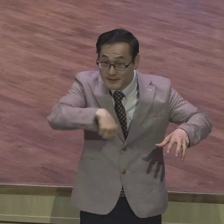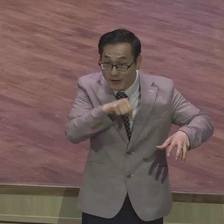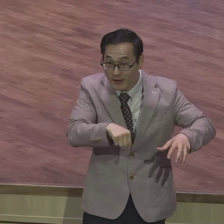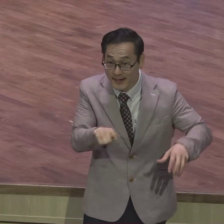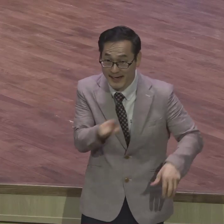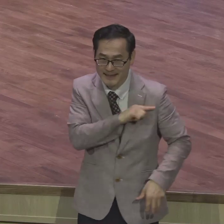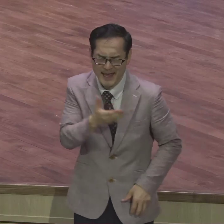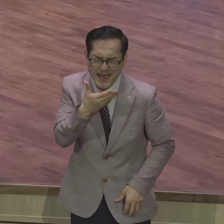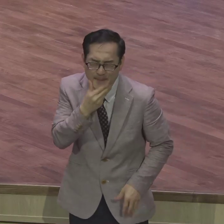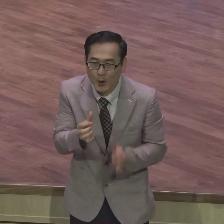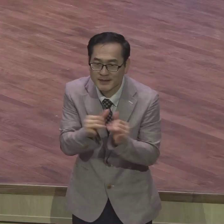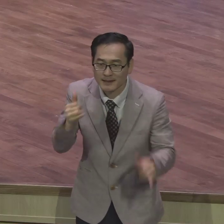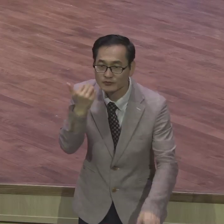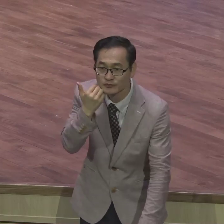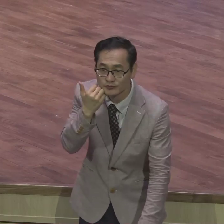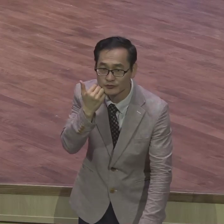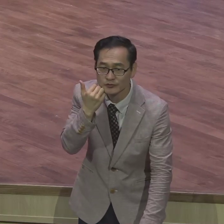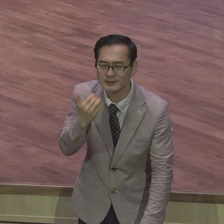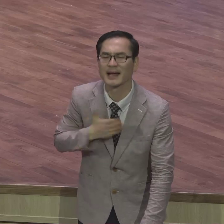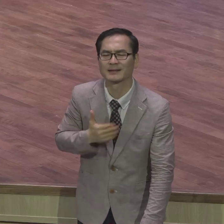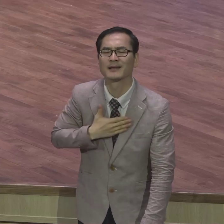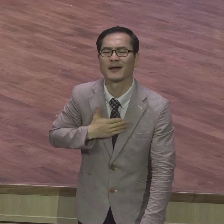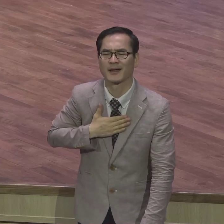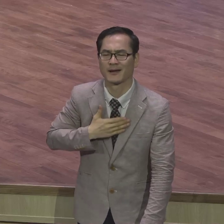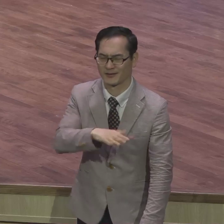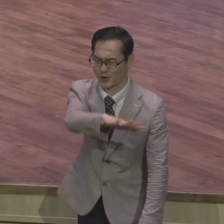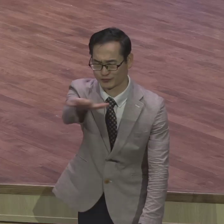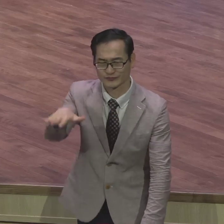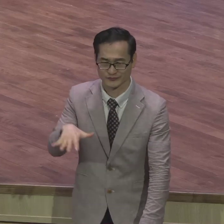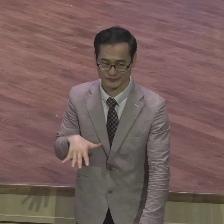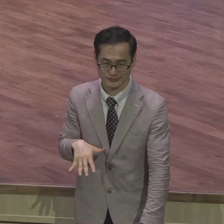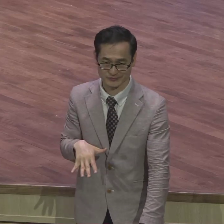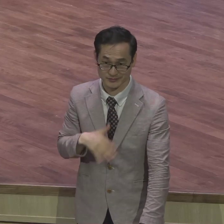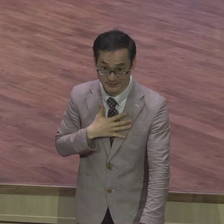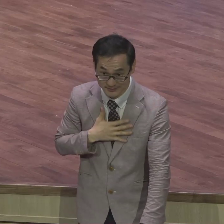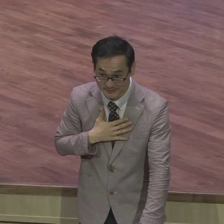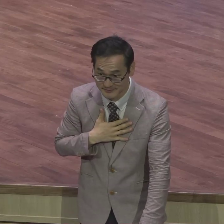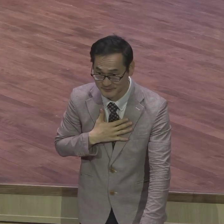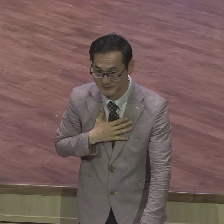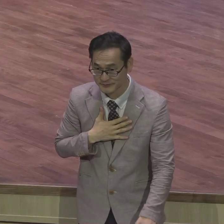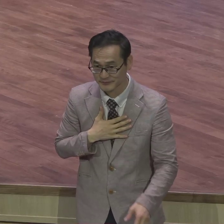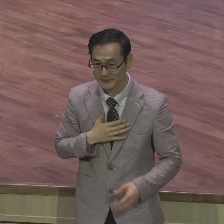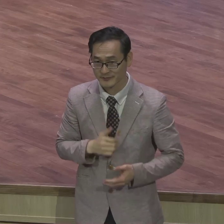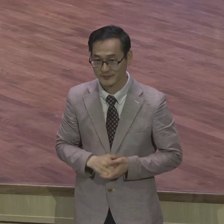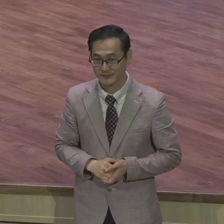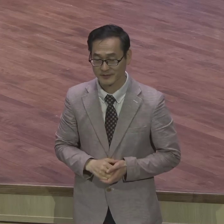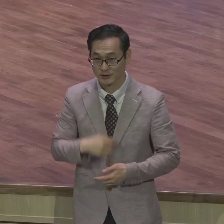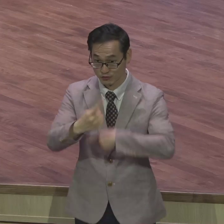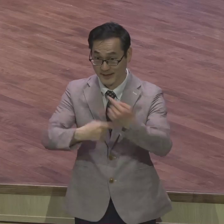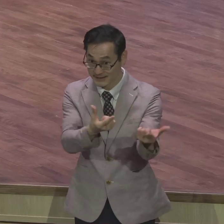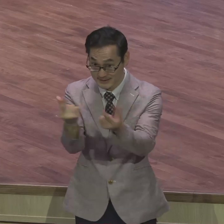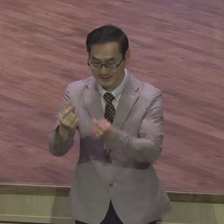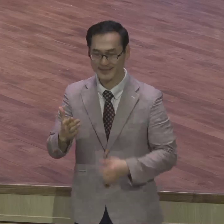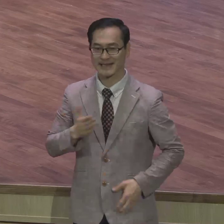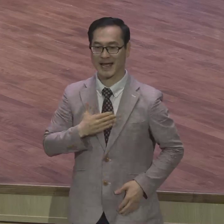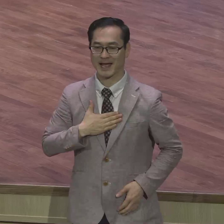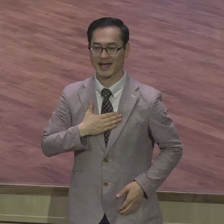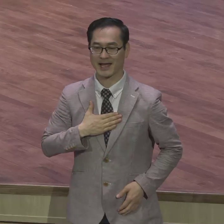행복한 사람이어야 돼요 아멘 행복한 사람 같이 오세요 나는 행복한 사람이다